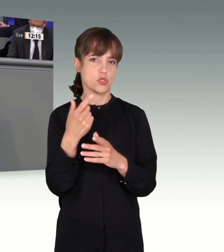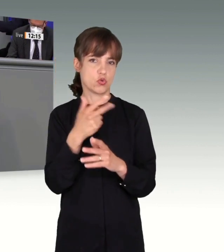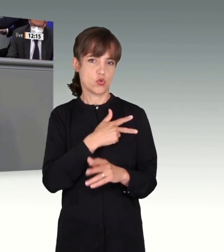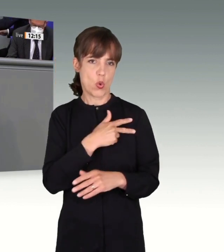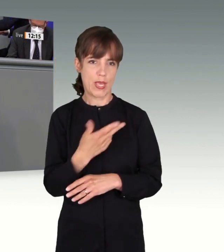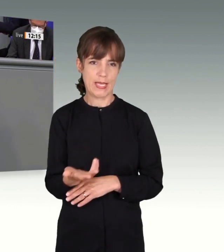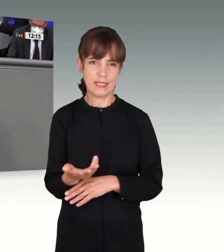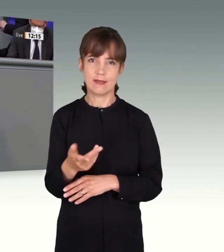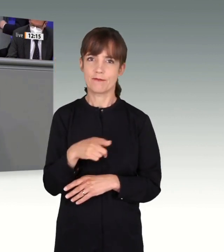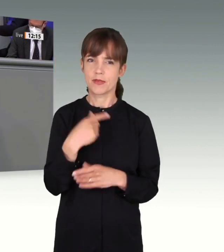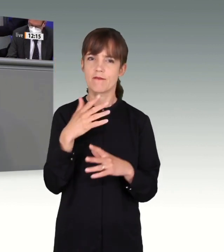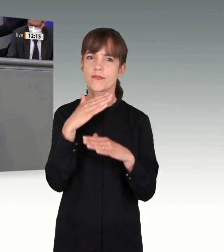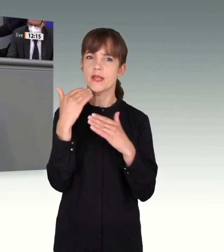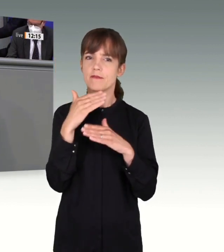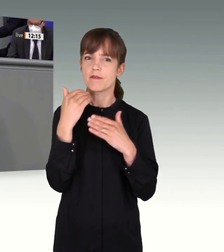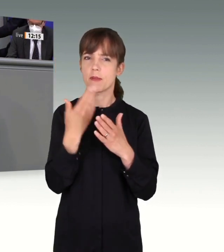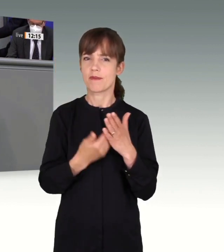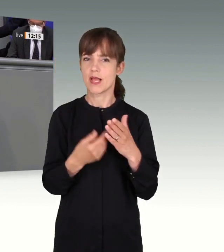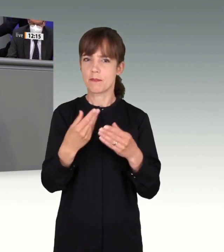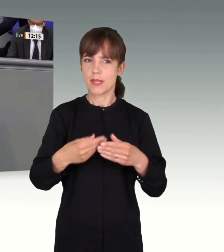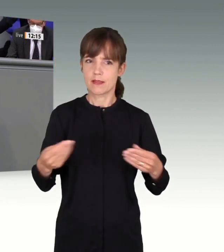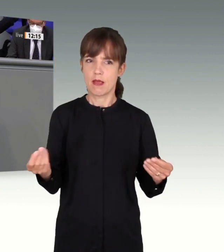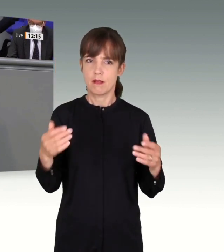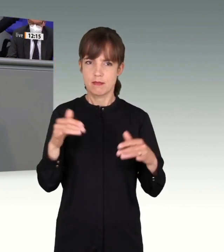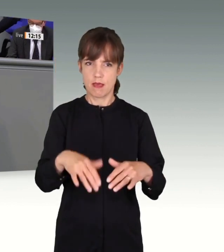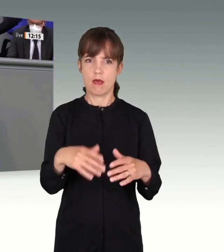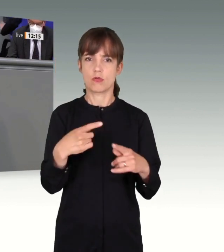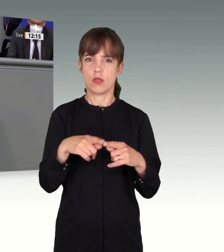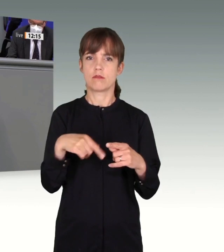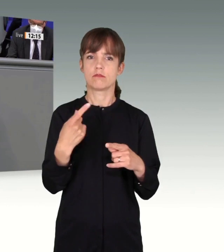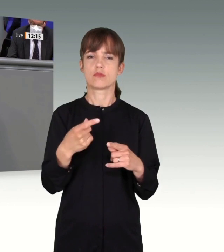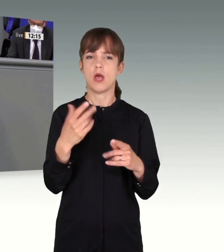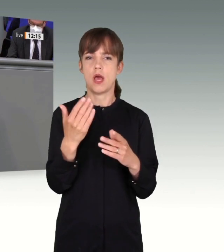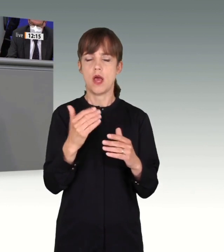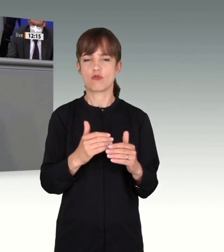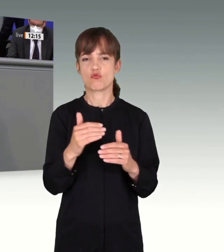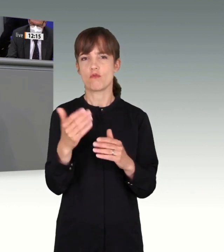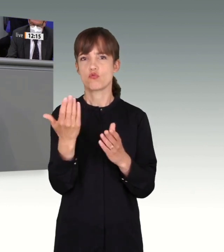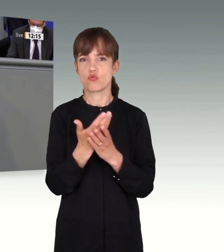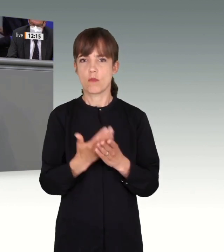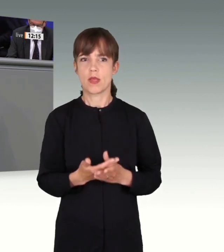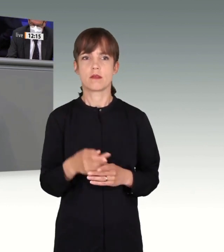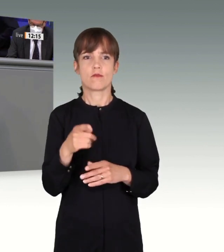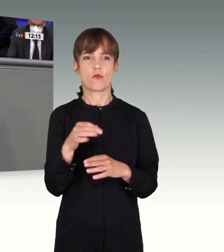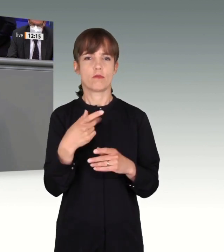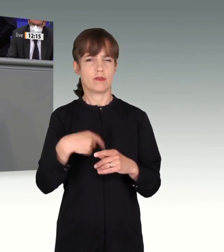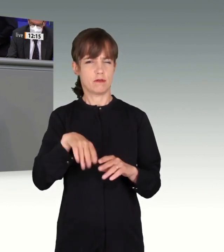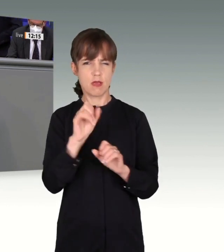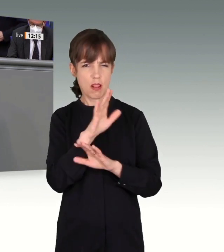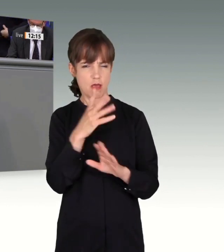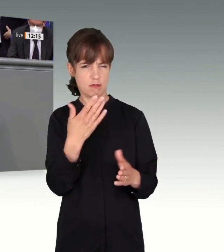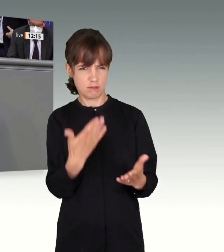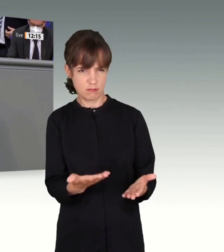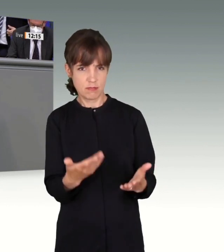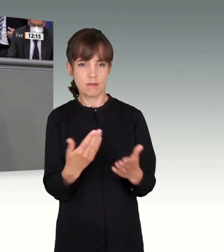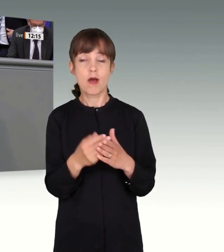nachvollziehbar konfrontiert. Es sind einige Puzzlestücke geblieben, die wir nicht einsetzen konnten. Rätselhafte Sachverhalte lassen Sie